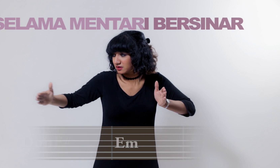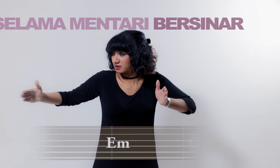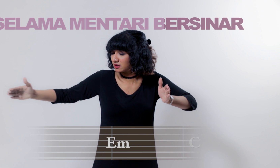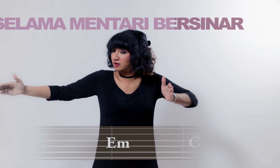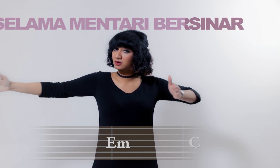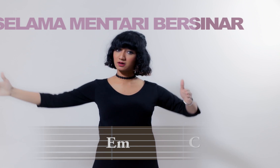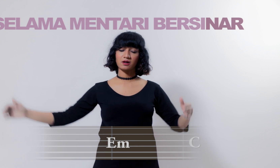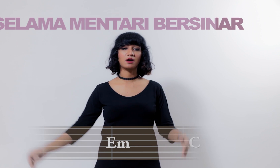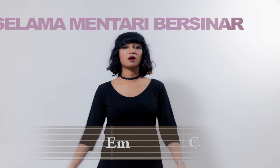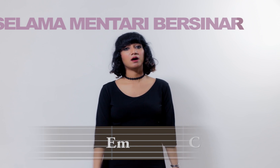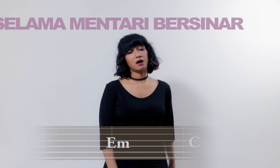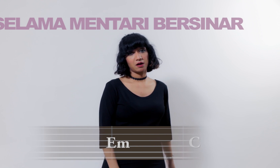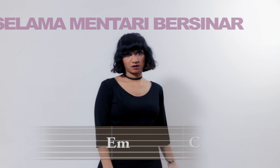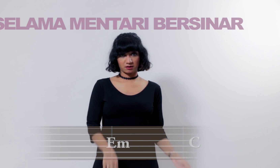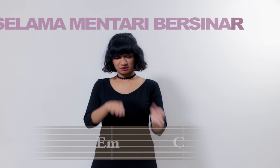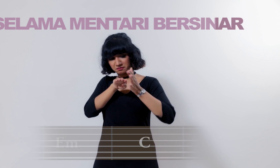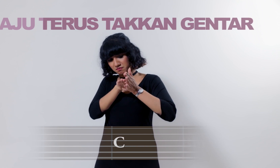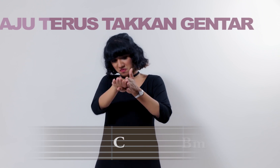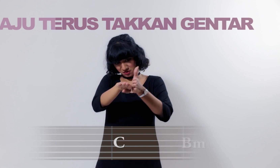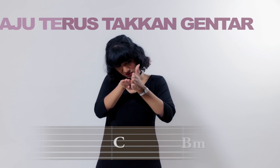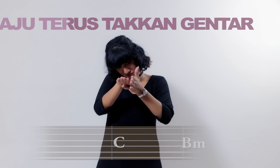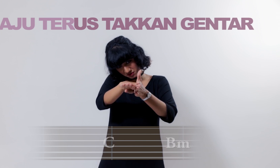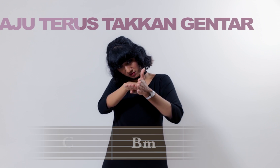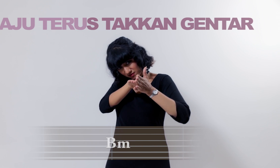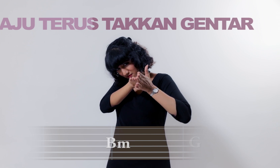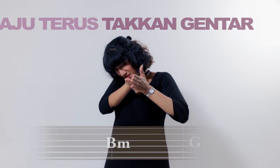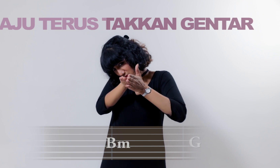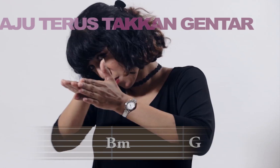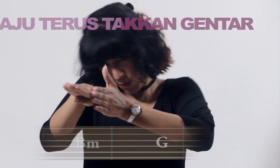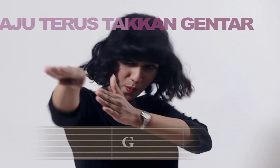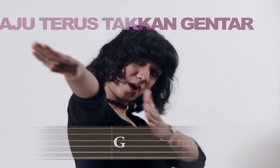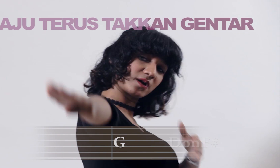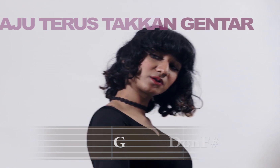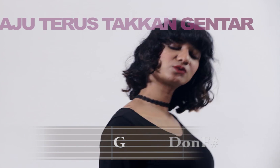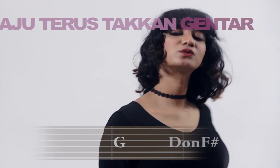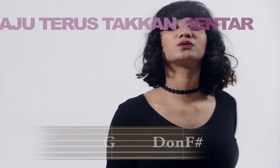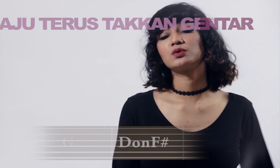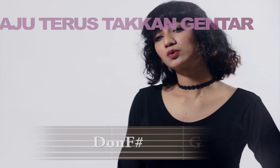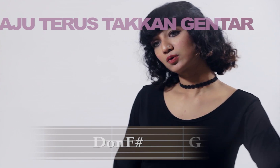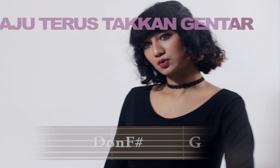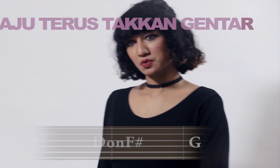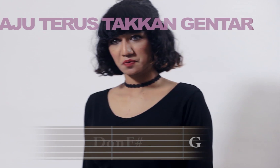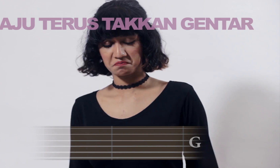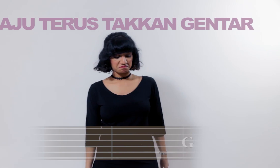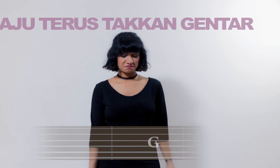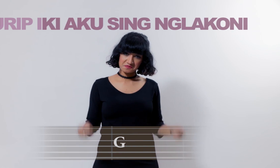pasiran Maju terus takkan gemar